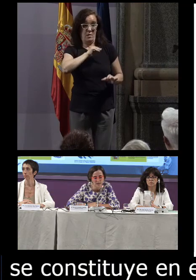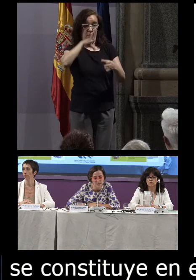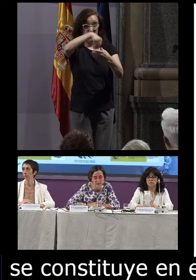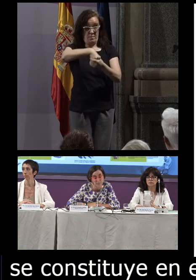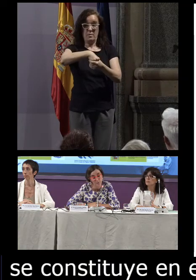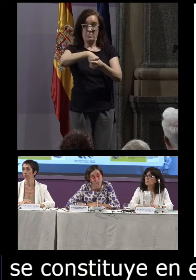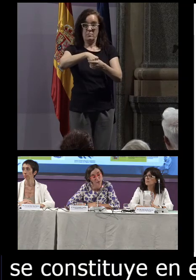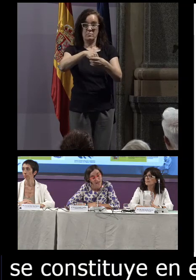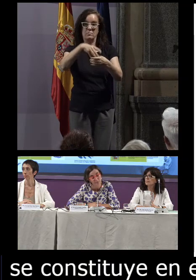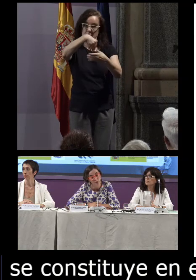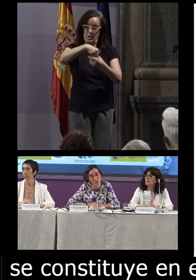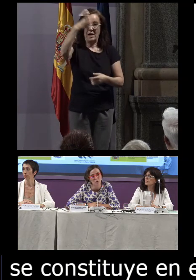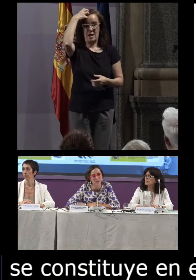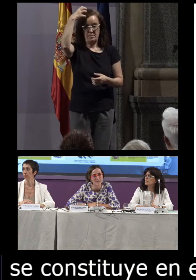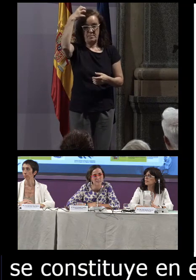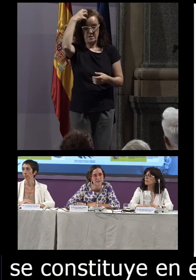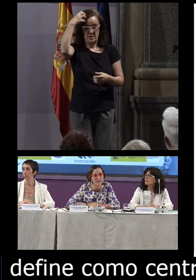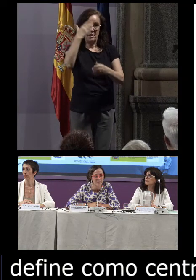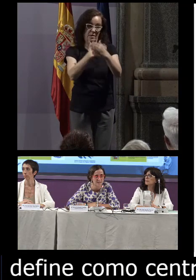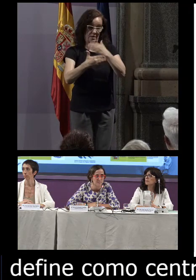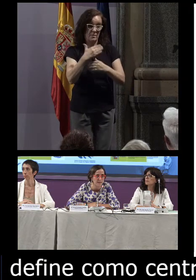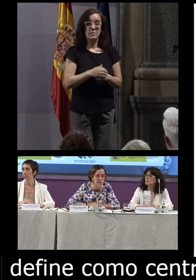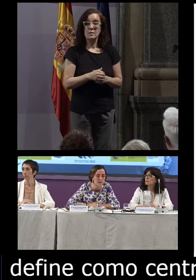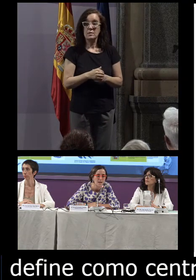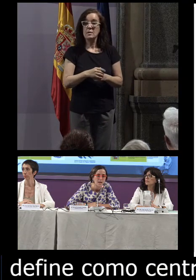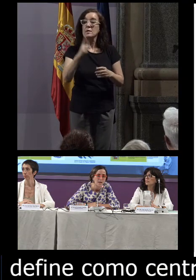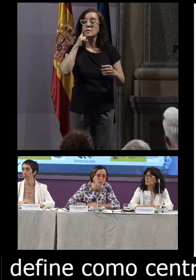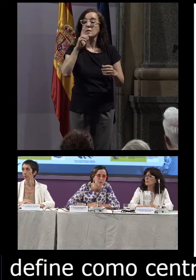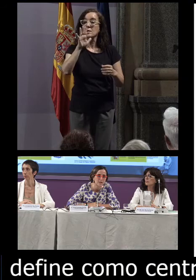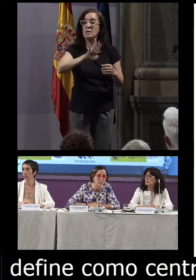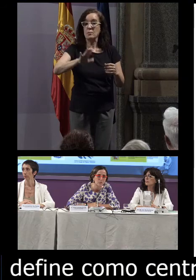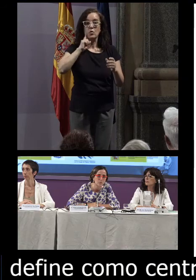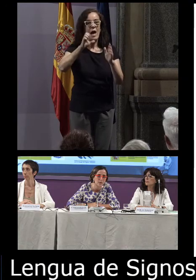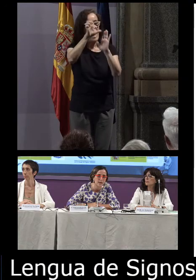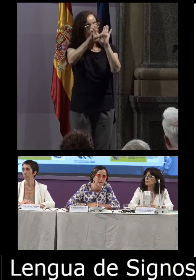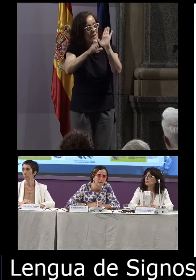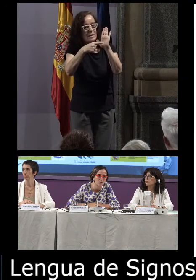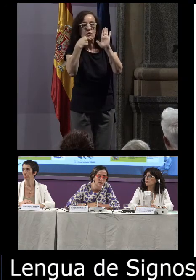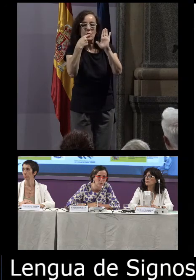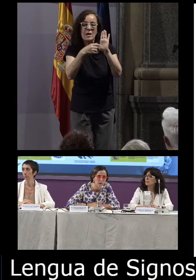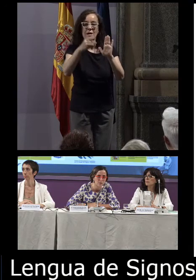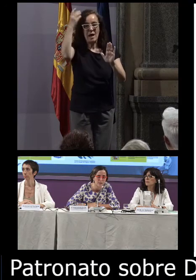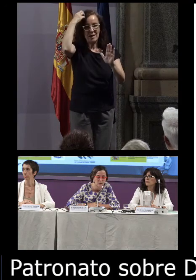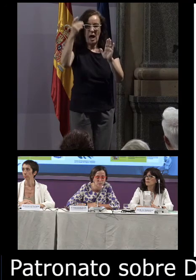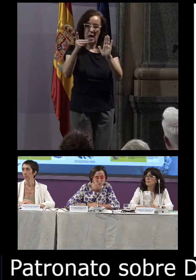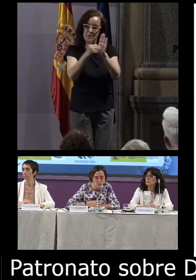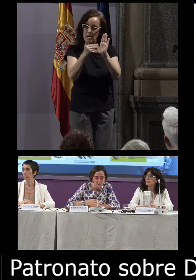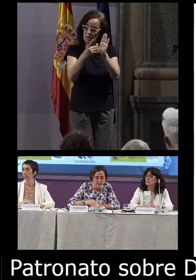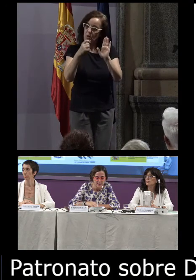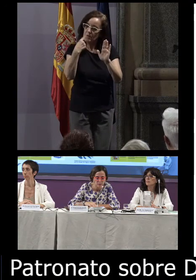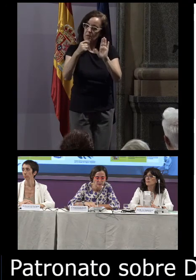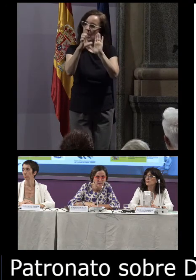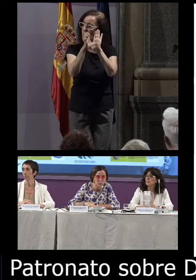propio Real Patronato sobre Discapacidad y así aparece en los estatutos, en el Real Decreto que regula los estatutos